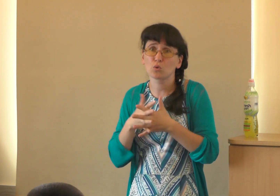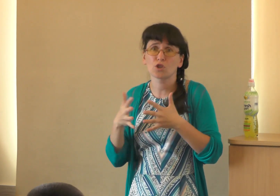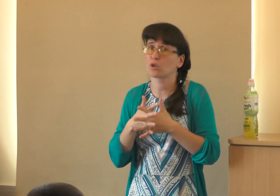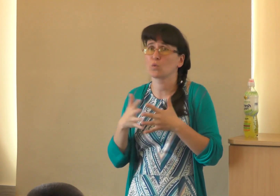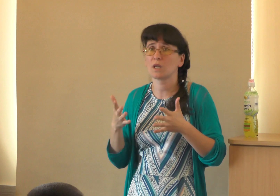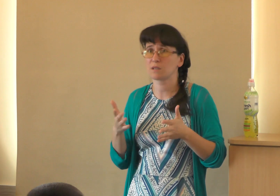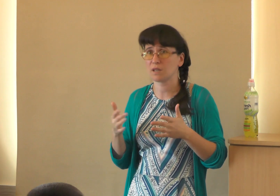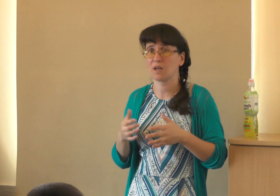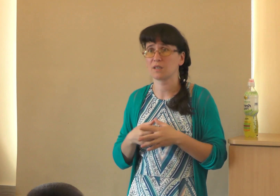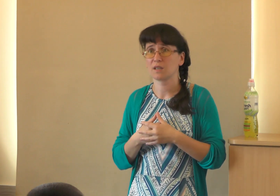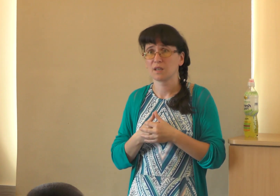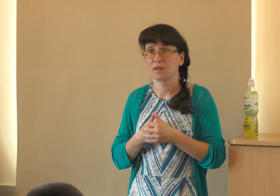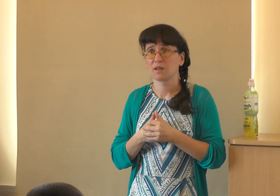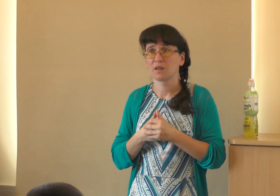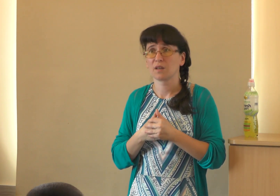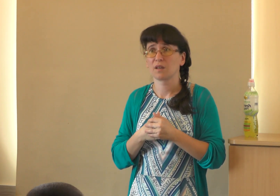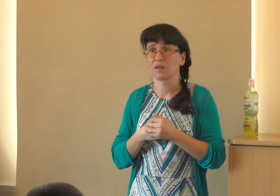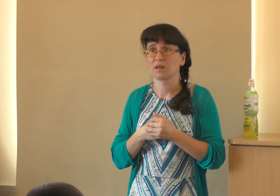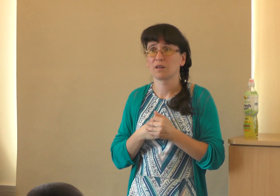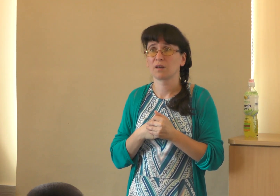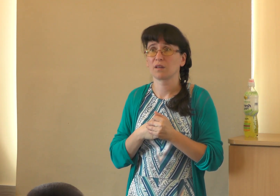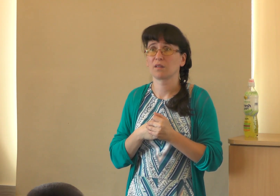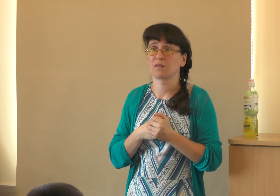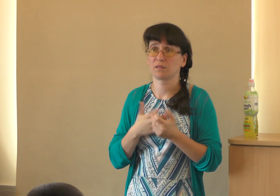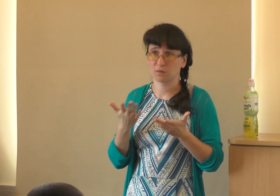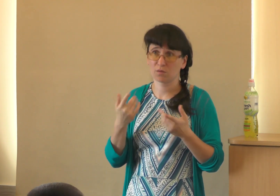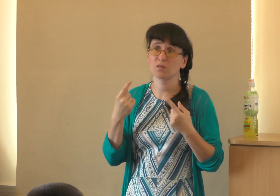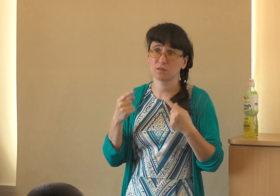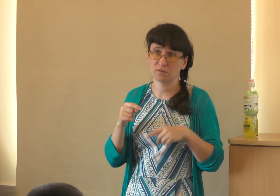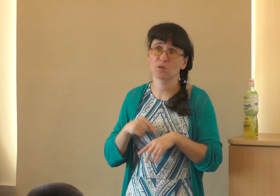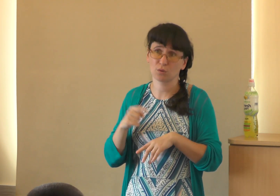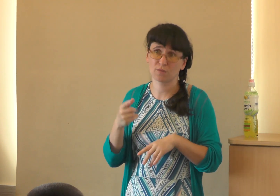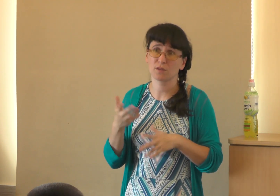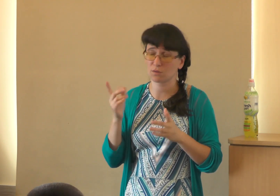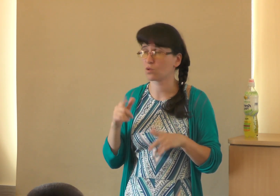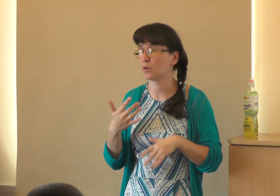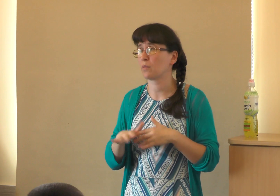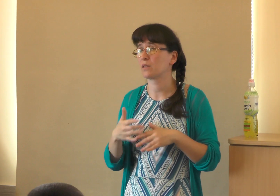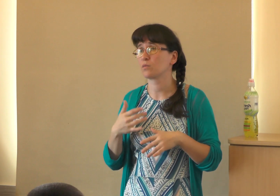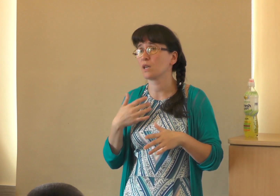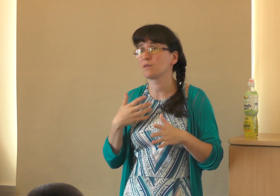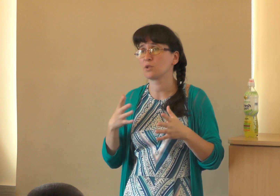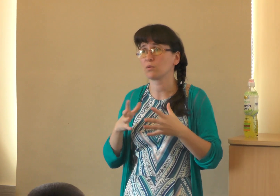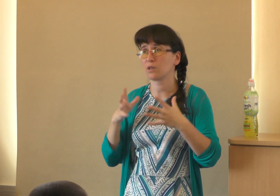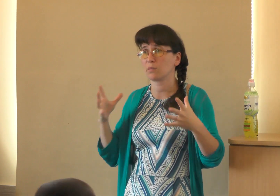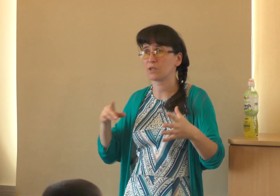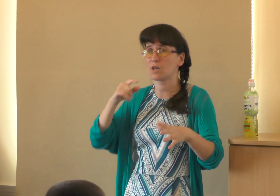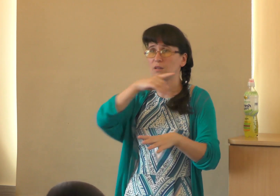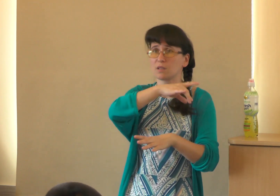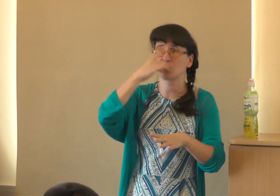У нас разница между Гродно и Брестом. Большая разница в России. чувствуете, вы понимаете. У нас вообще Украина большая, нас там